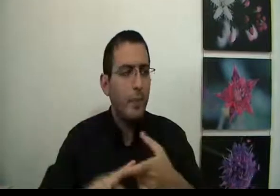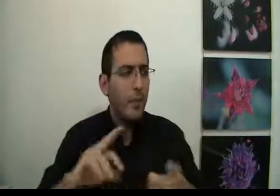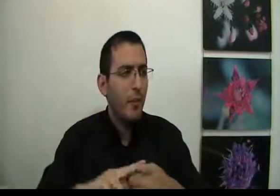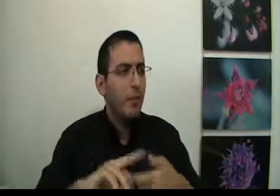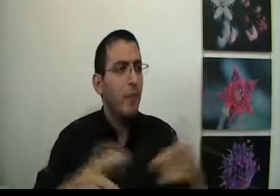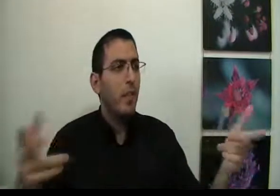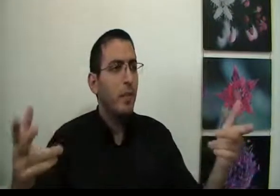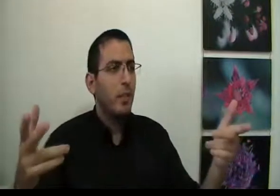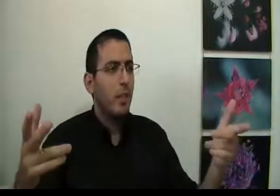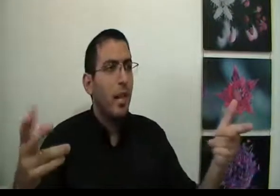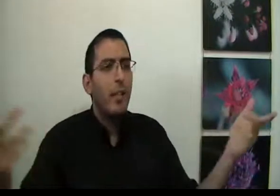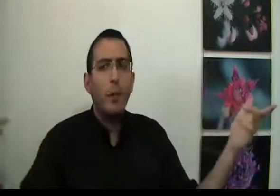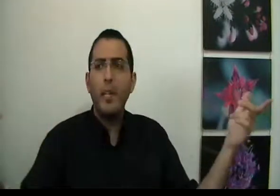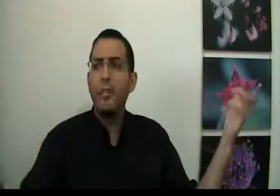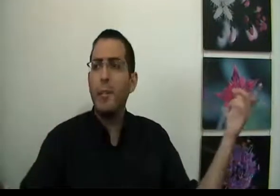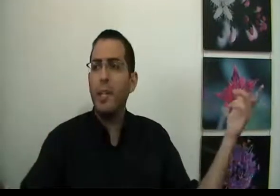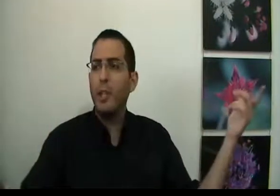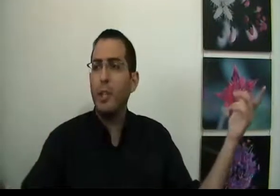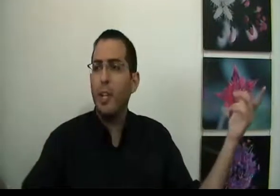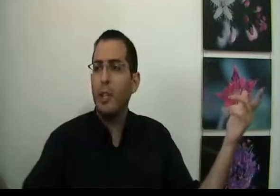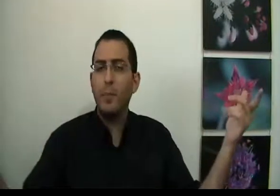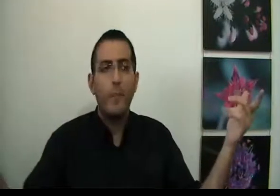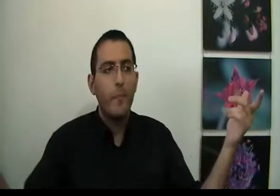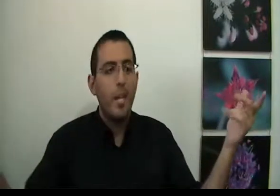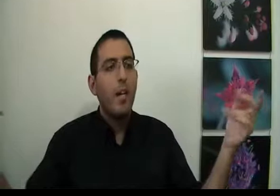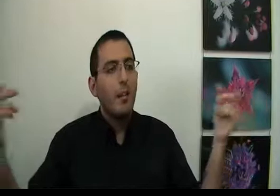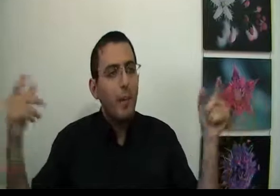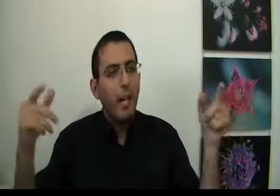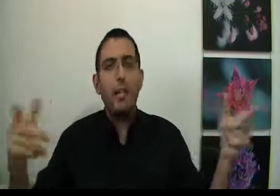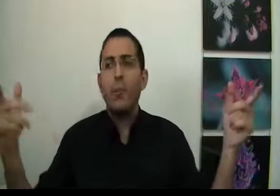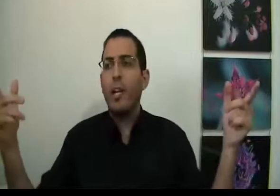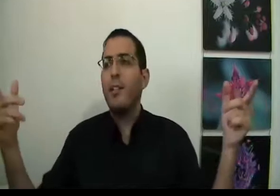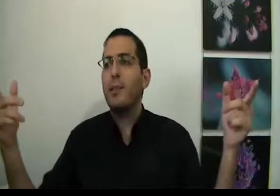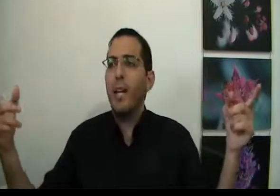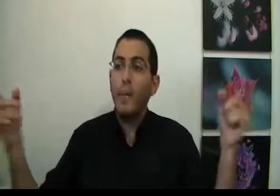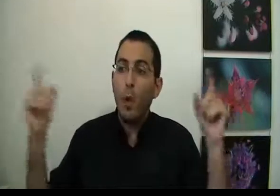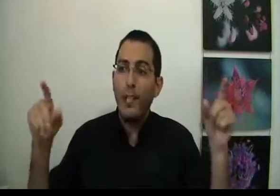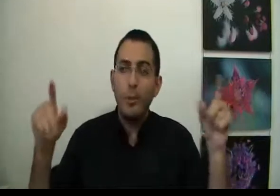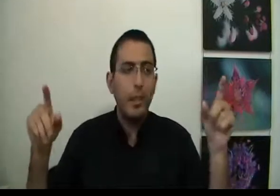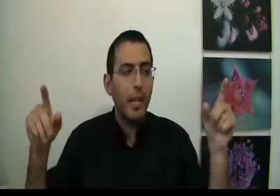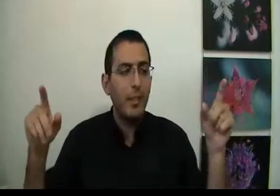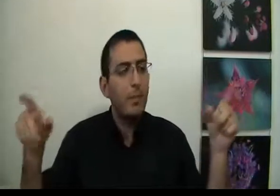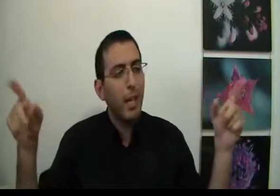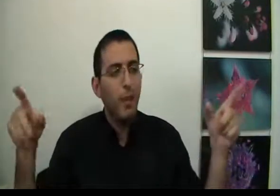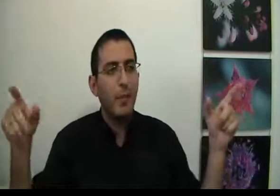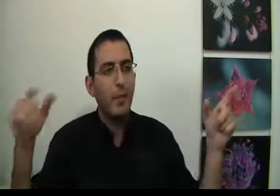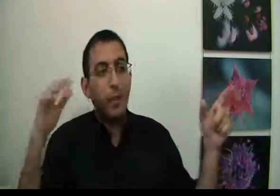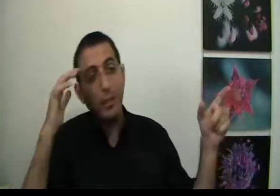מזה, מפחד מזה, מפחד מזה איך אתה אומר לי שזה בגלל שאני משקר את עצמי? ואני אומר כן, אתה משקר את עצמך אם לא היית משקר את עצמך, לא היית מפחד